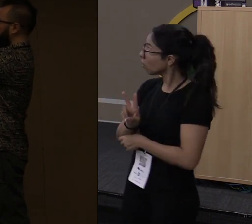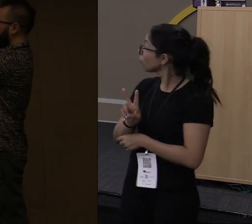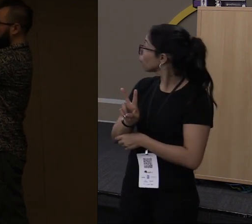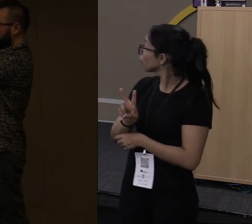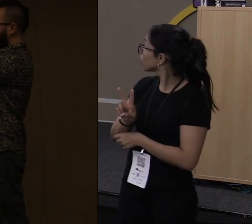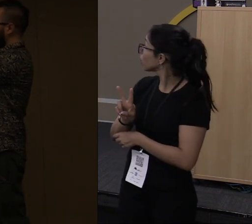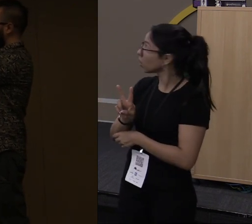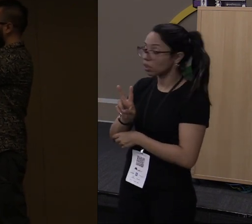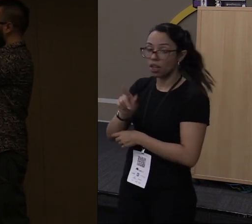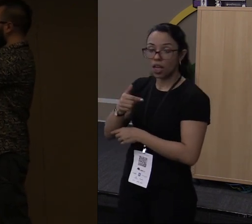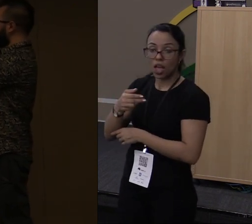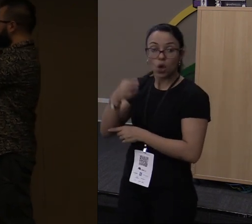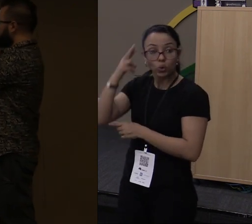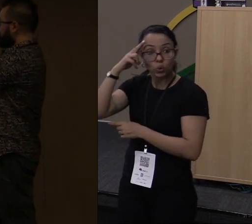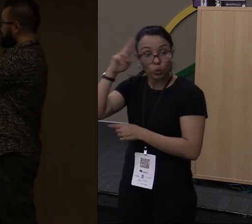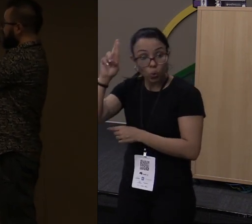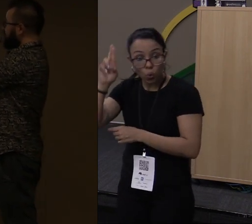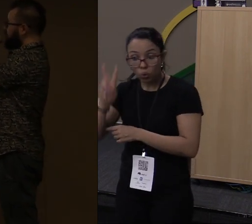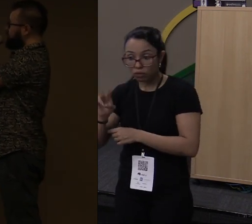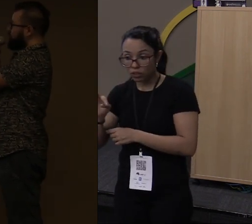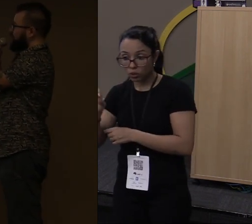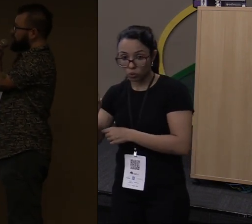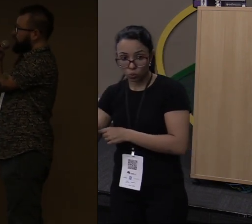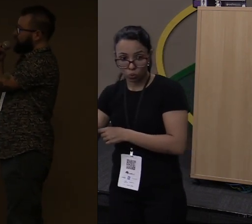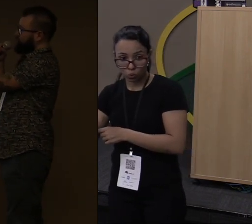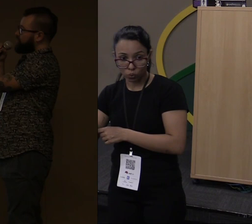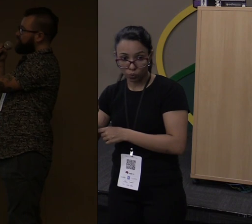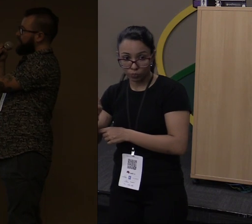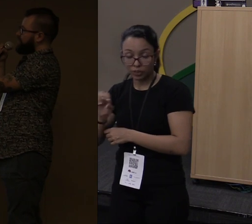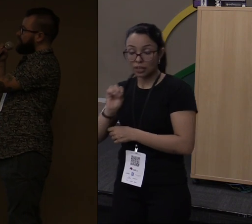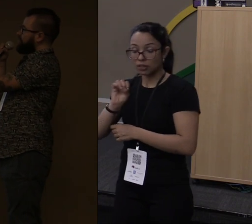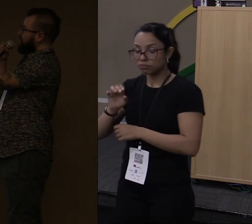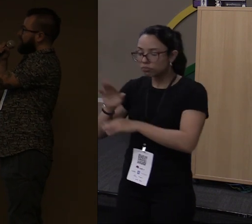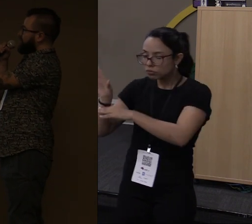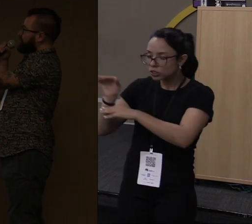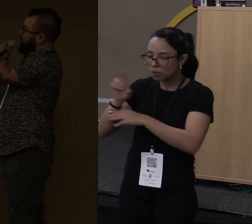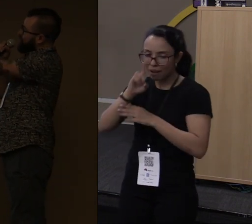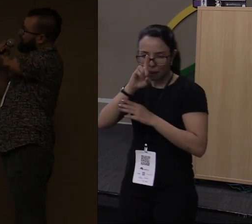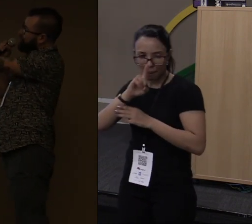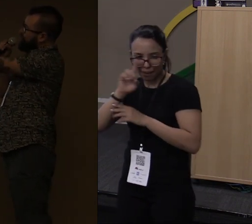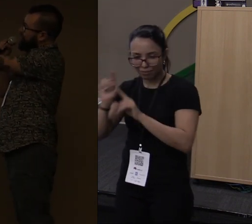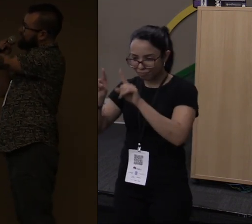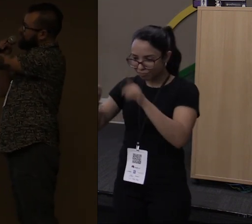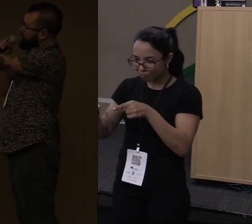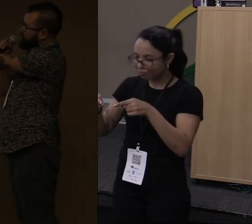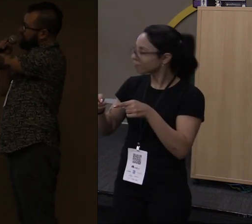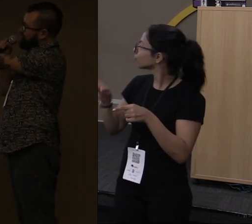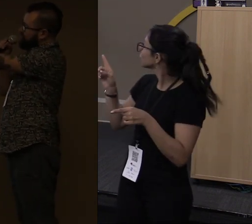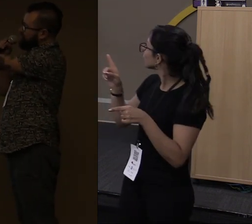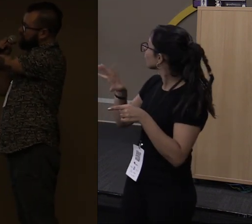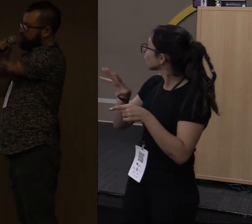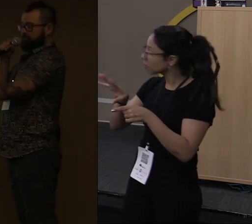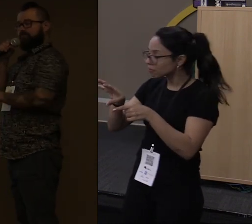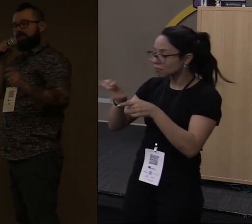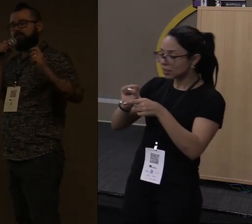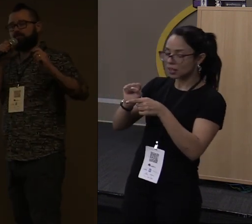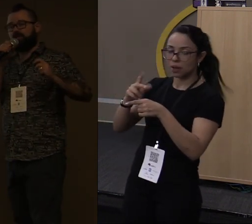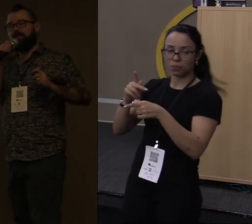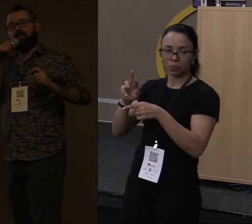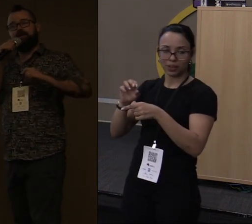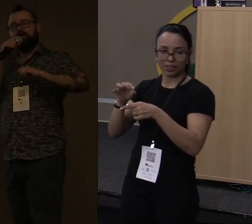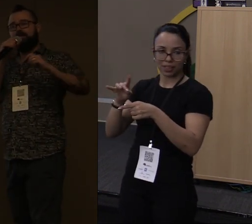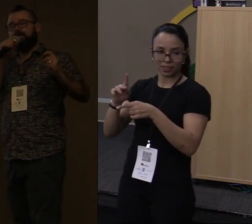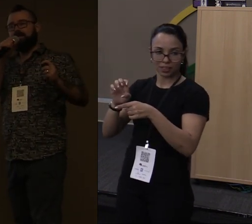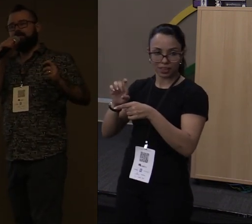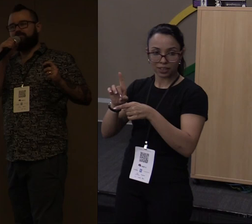tornar o dono daquele vetor. Quando o add yellow for chamada, ela vai tomar a propriedade desse vetor. O